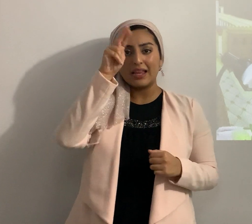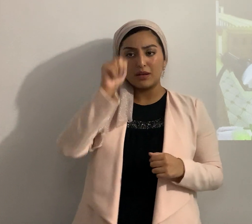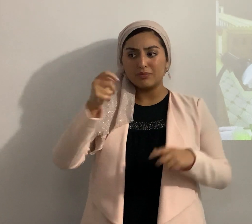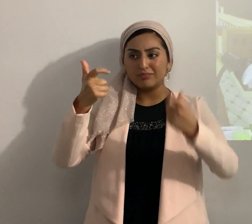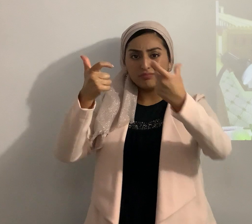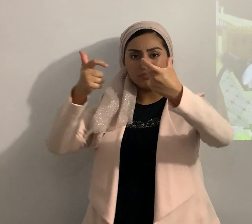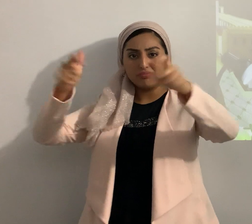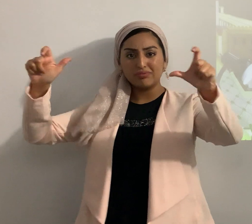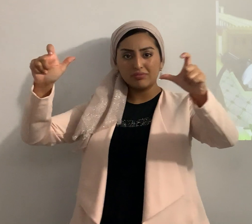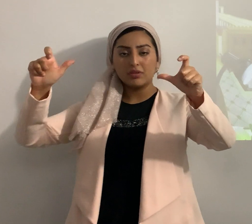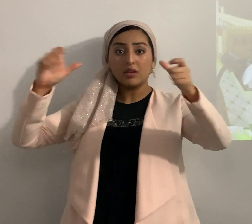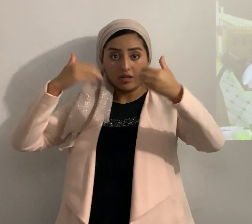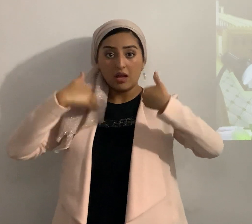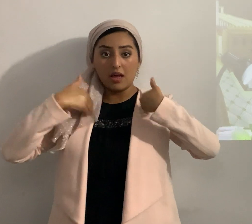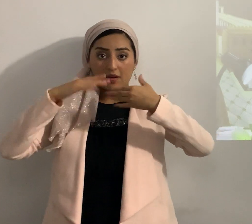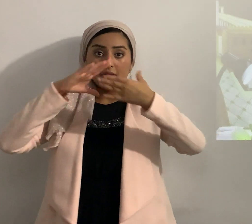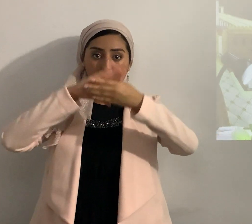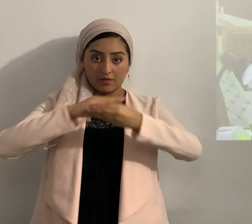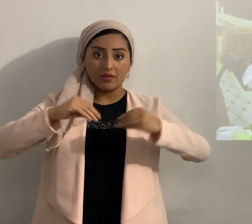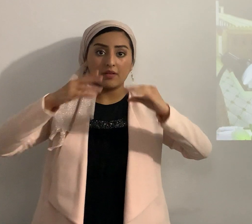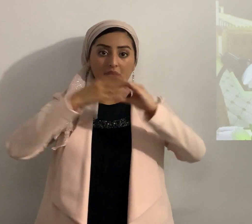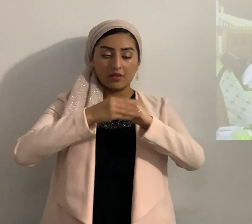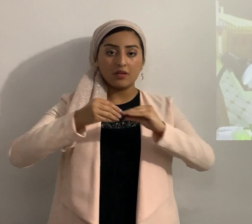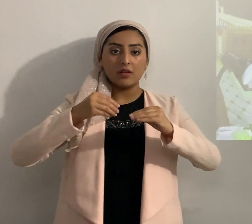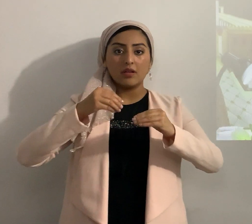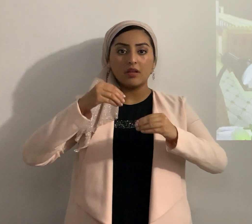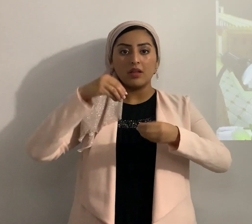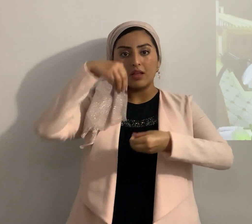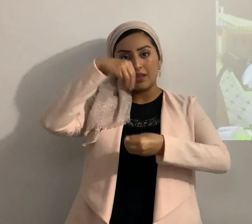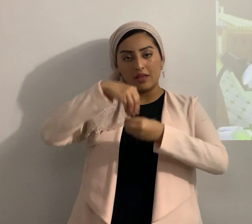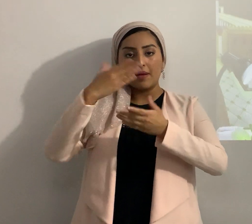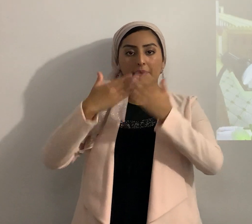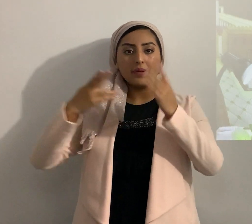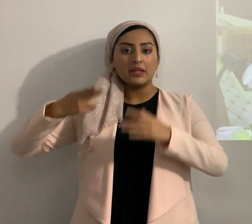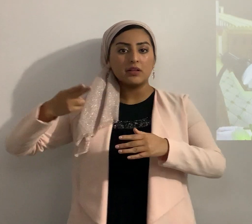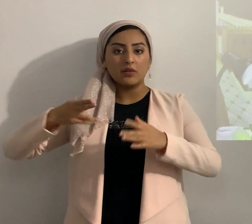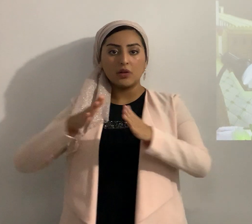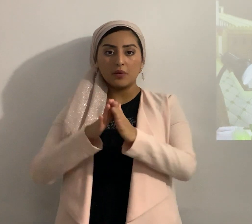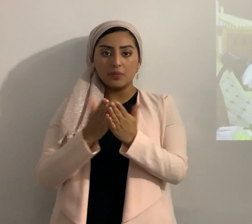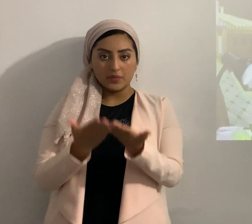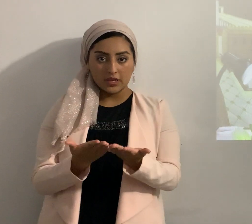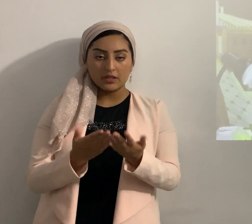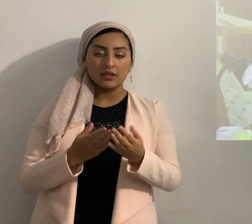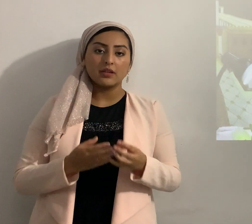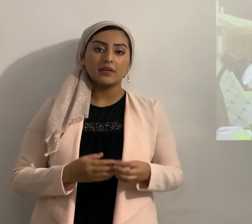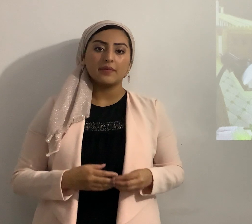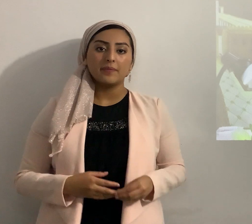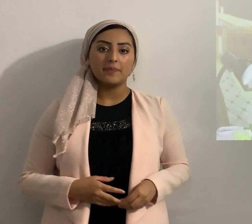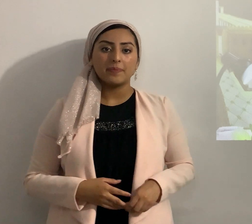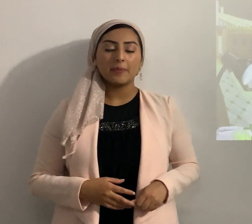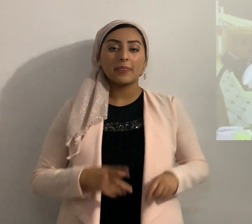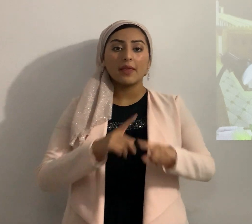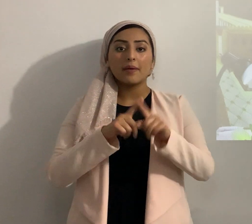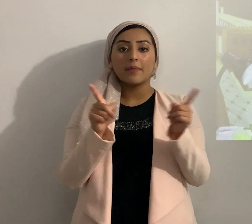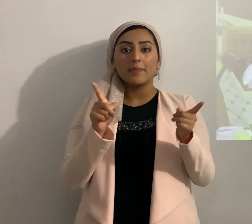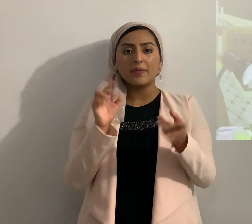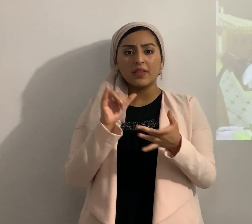de la cual habla inclusive, perdón, Flavio Josefo en uno de sus libros pero esto fue una coalición